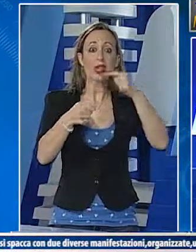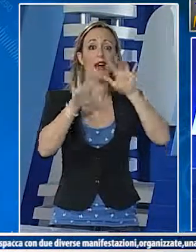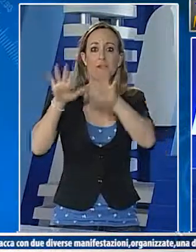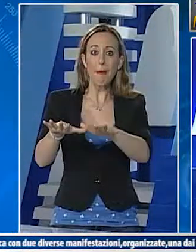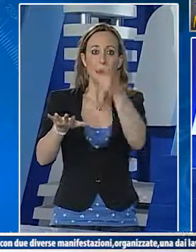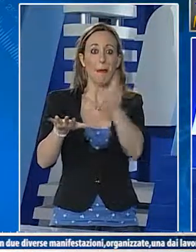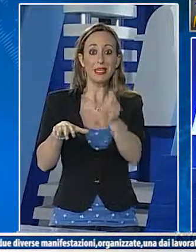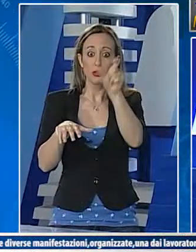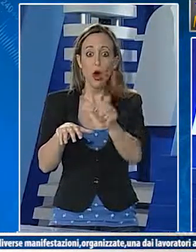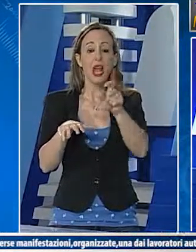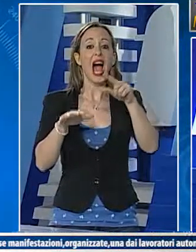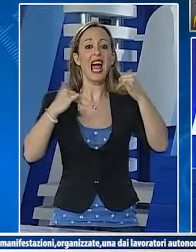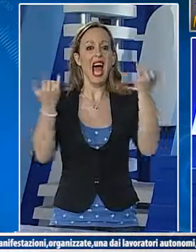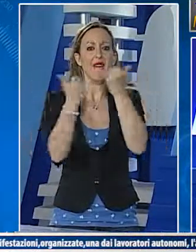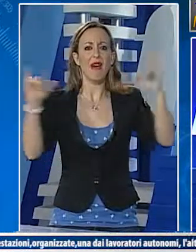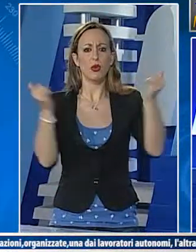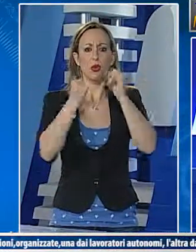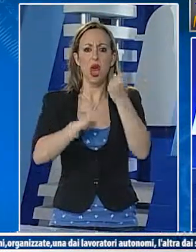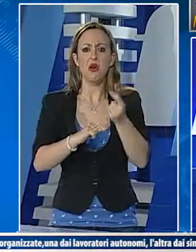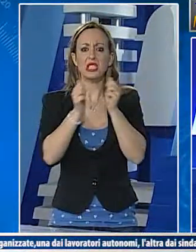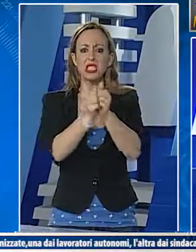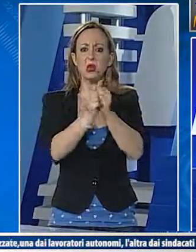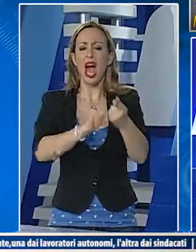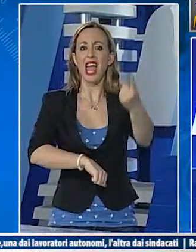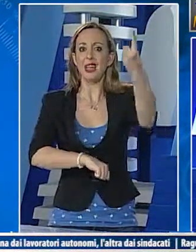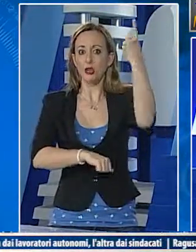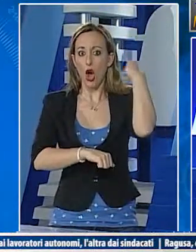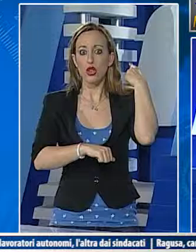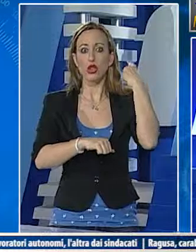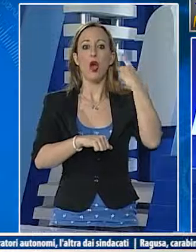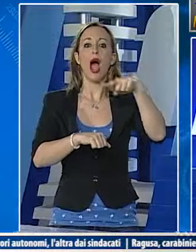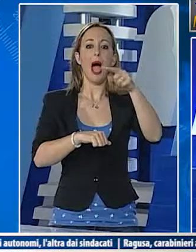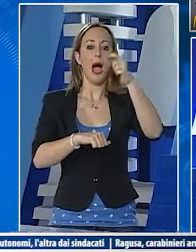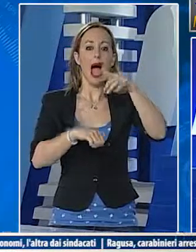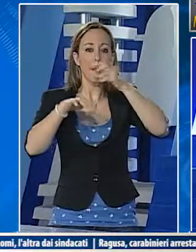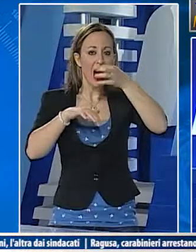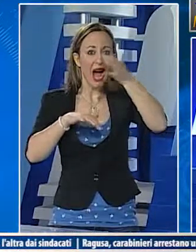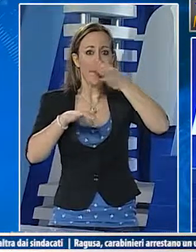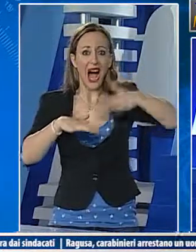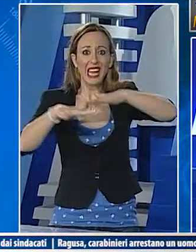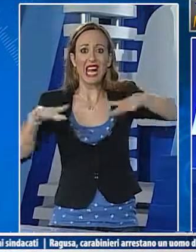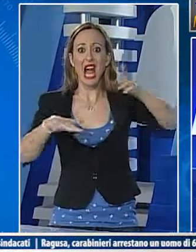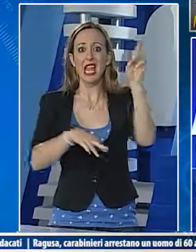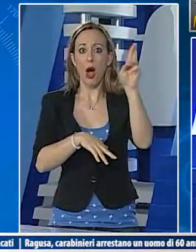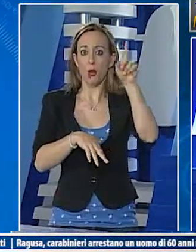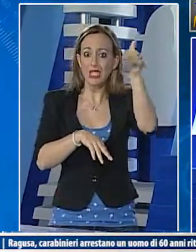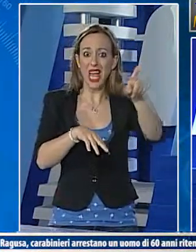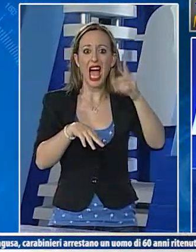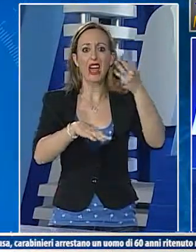sindacati invece dall'altro con un sit-in davanti i committenti. I carabinieri del comando provinciale di Ragusa hanno